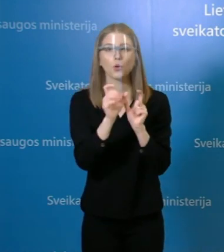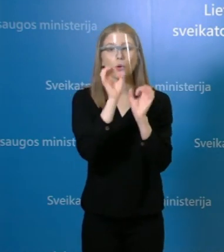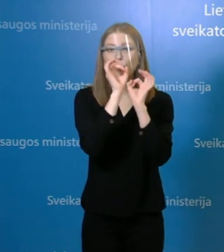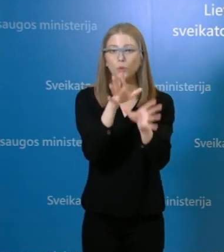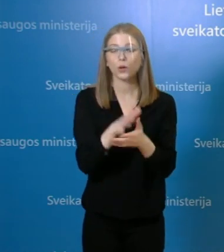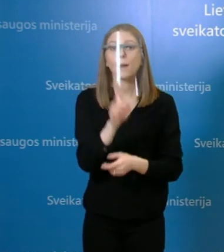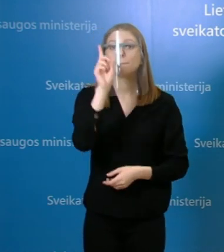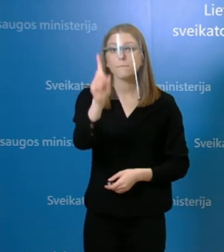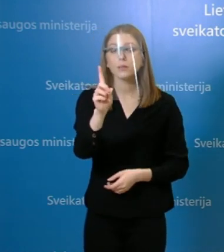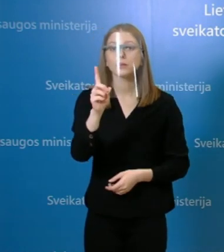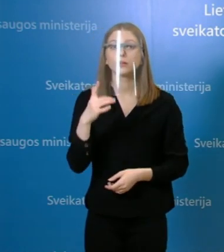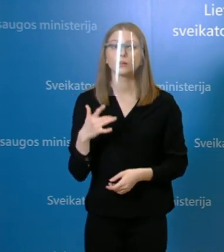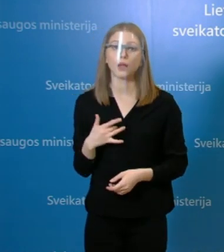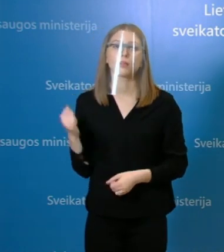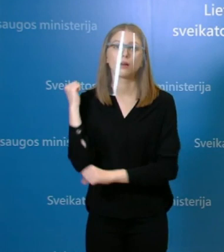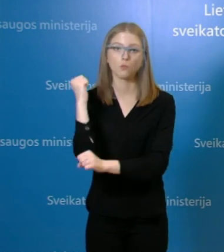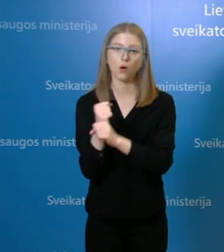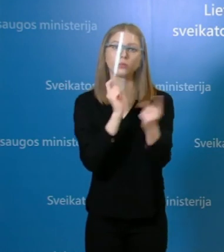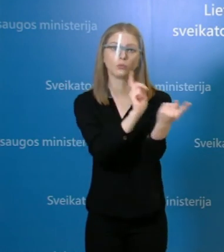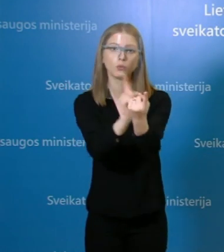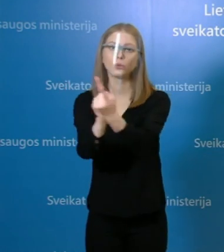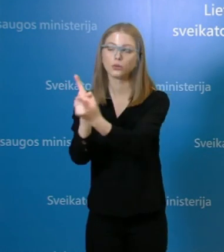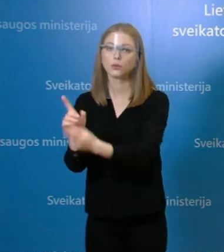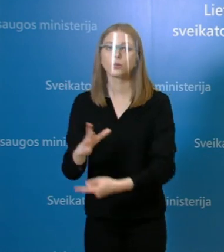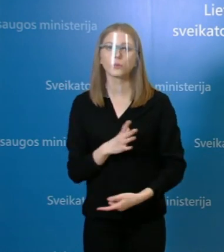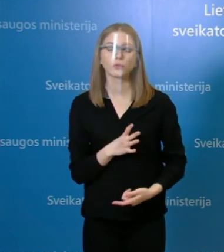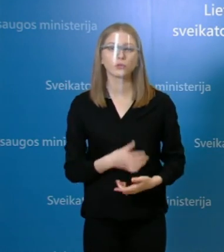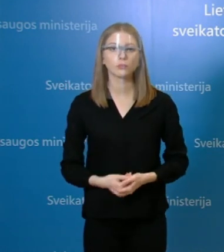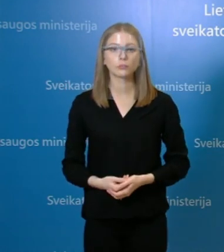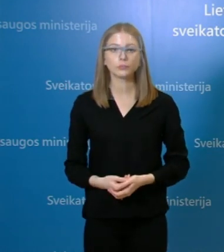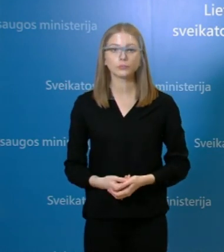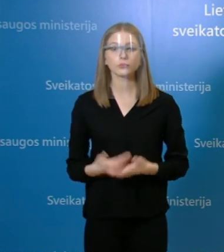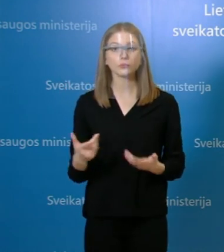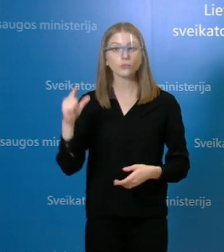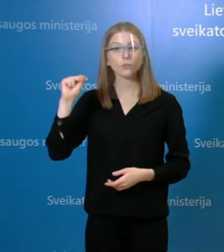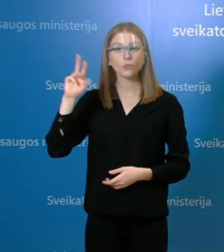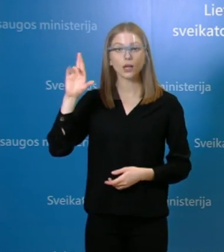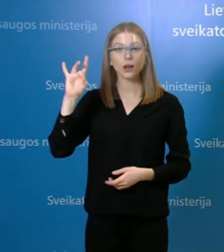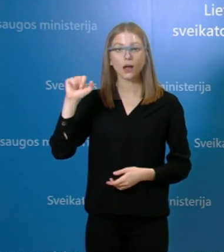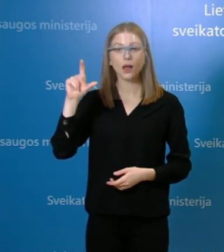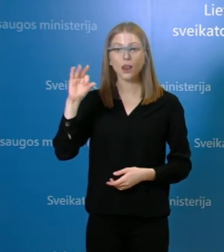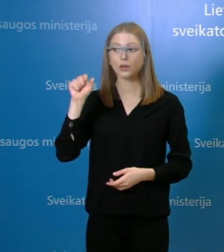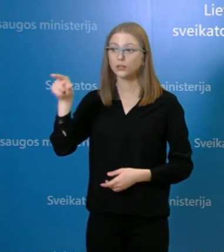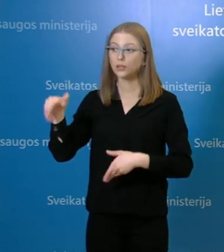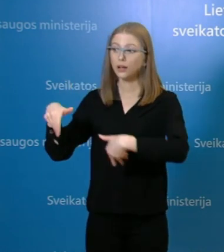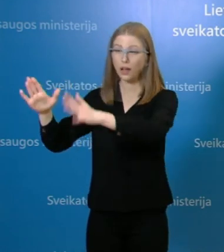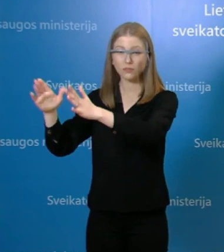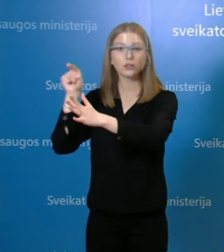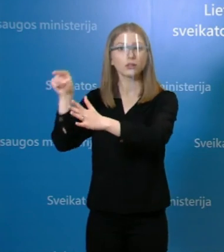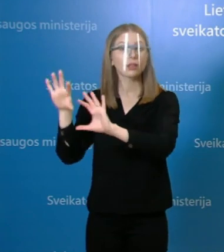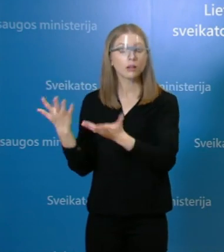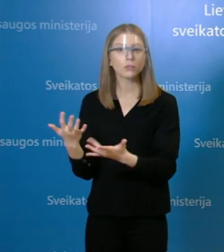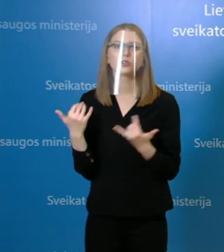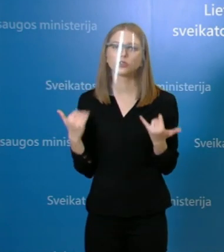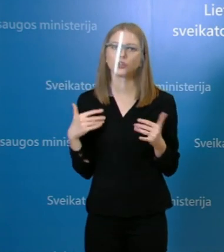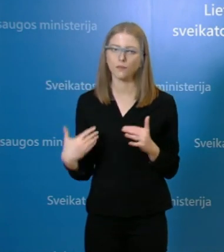galėjo turėti sąlyti su kitais darbuotojais. Kokia yra situacija pergalės gatvėje, tai gautai informacija taip pat apie naują